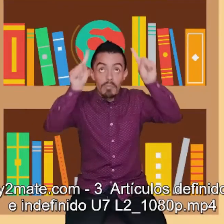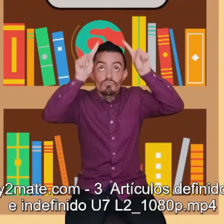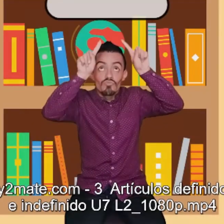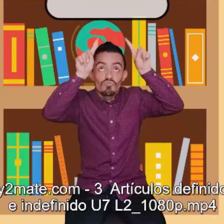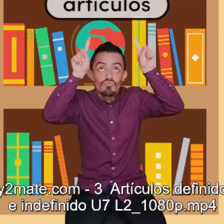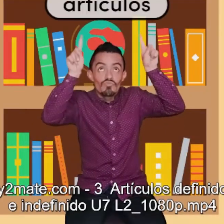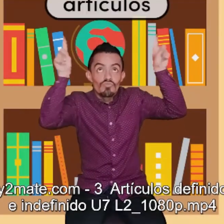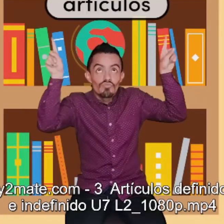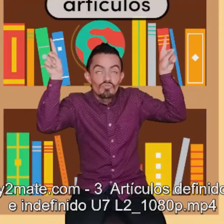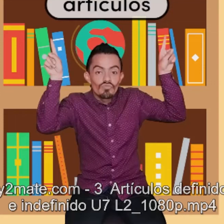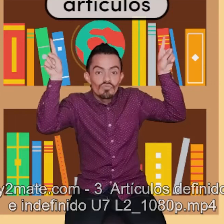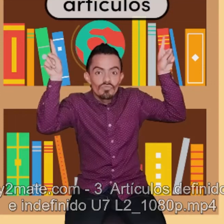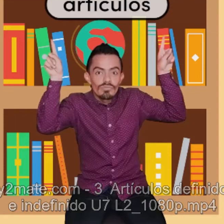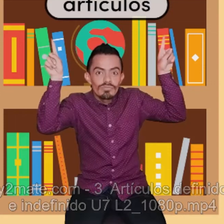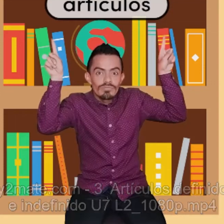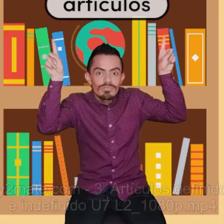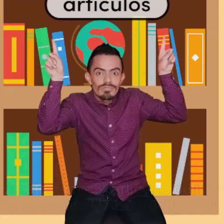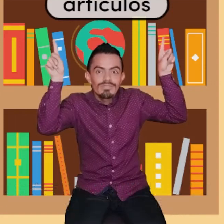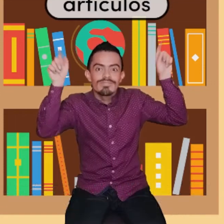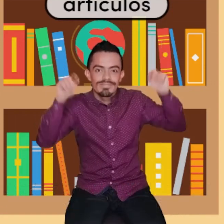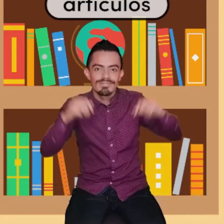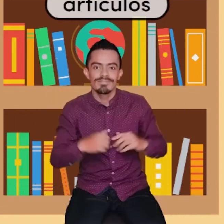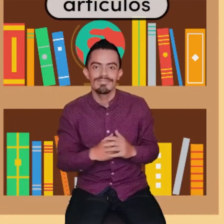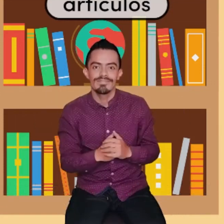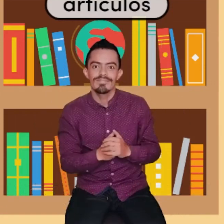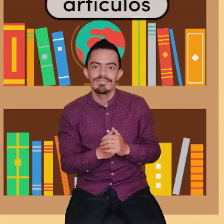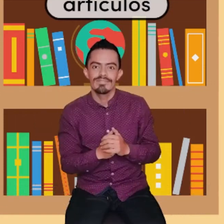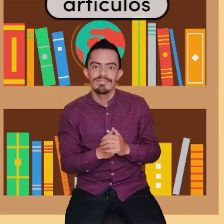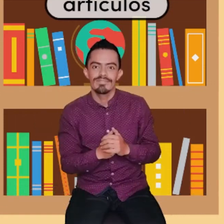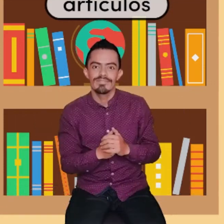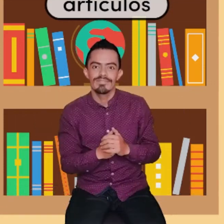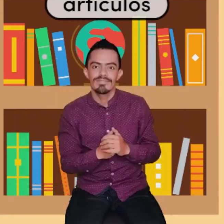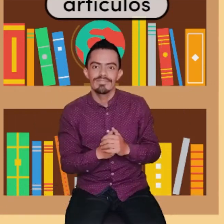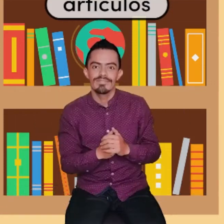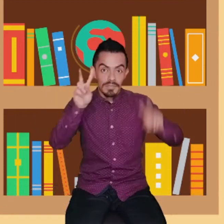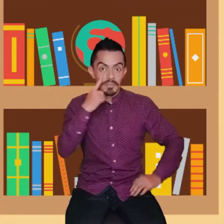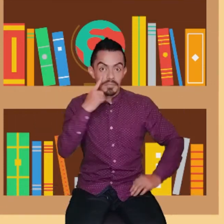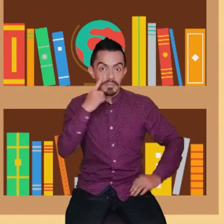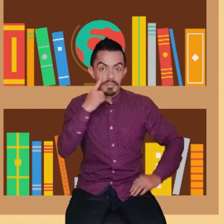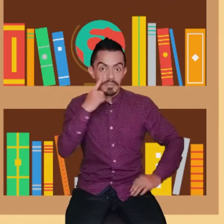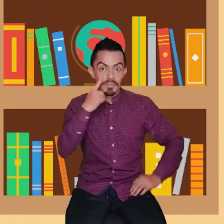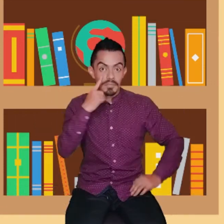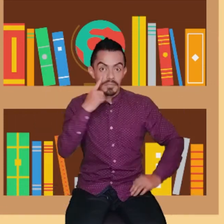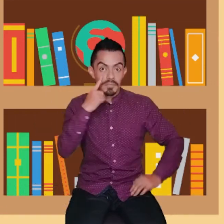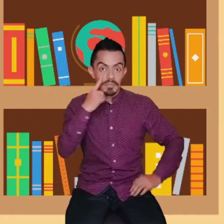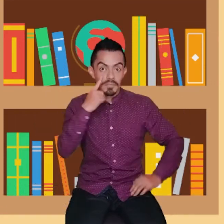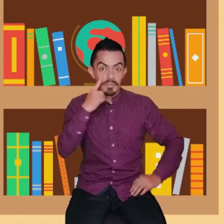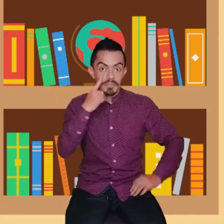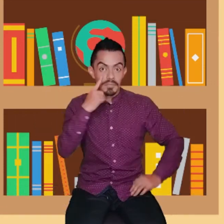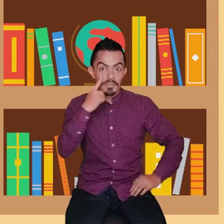Y en el celular. Permíteme, permíteme, permíteme, permíteme, permíteme, permíteme, permíteme. Ya, muy bien.